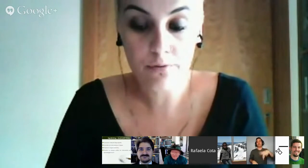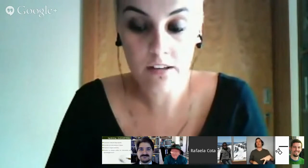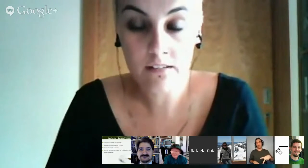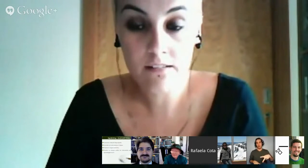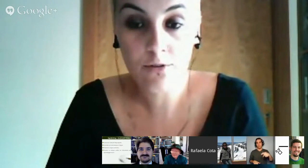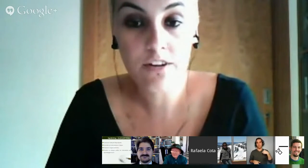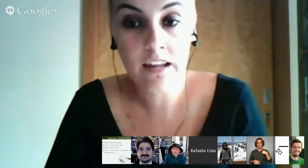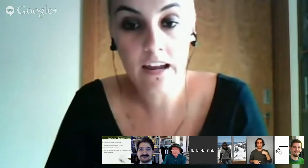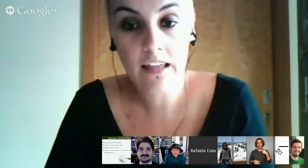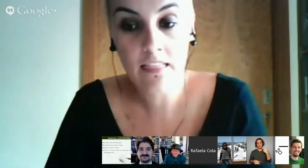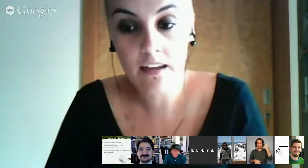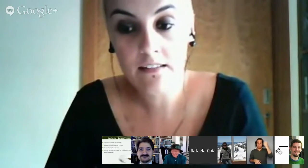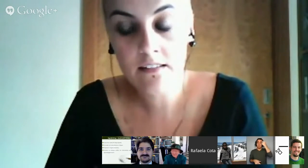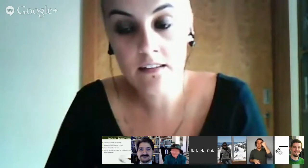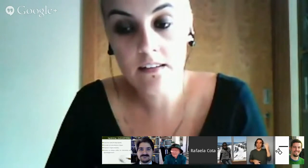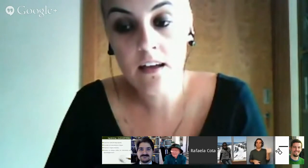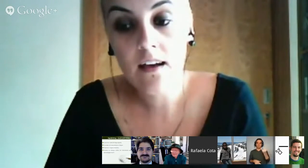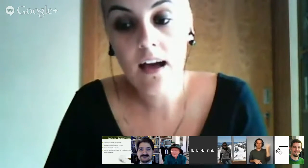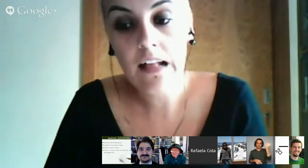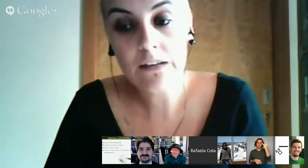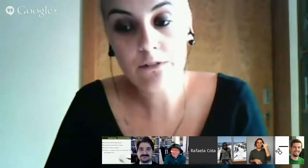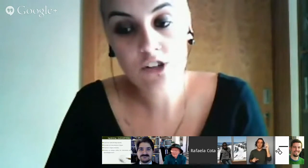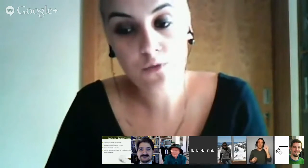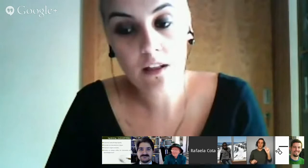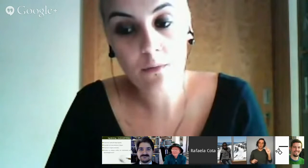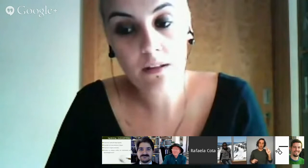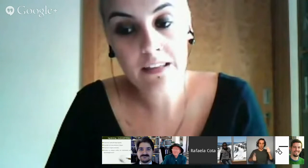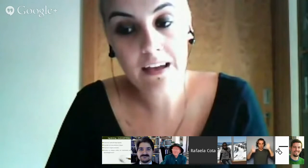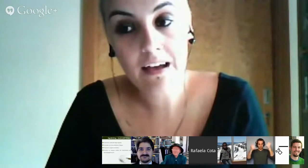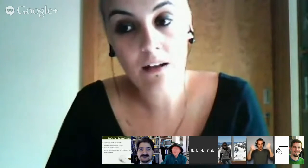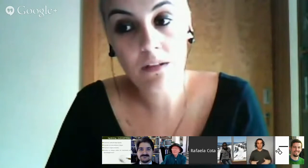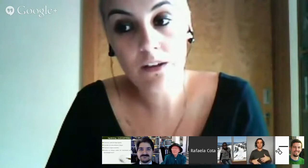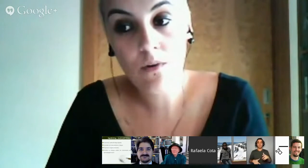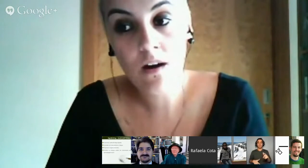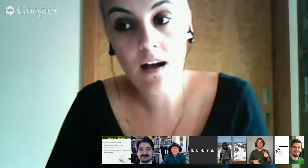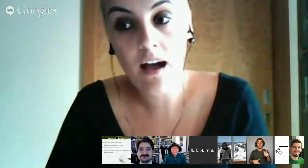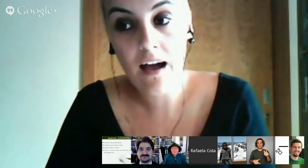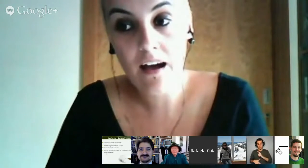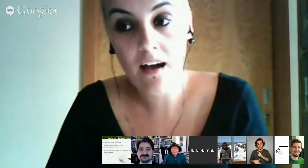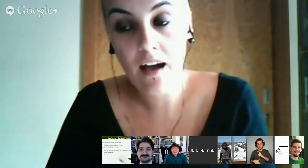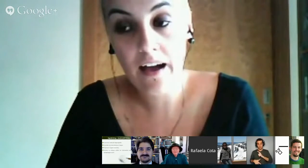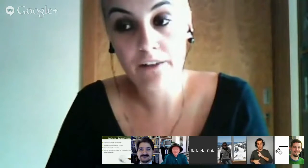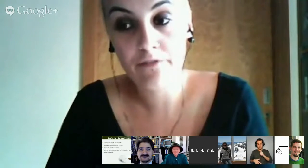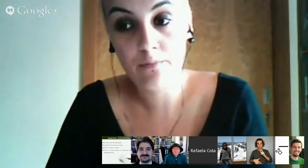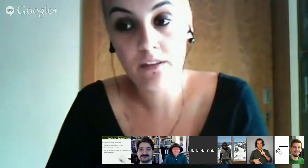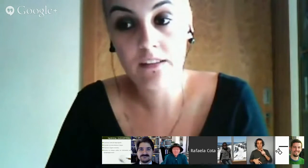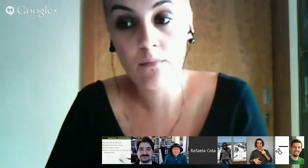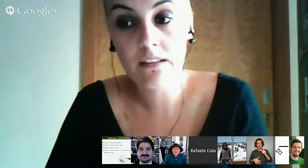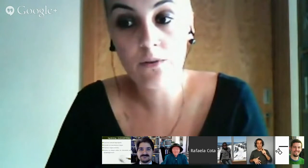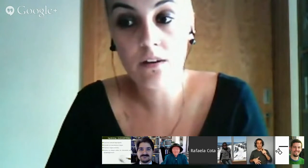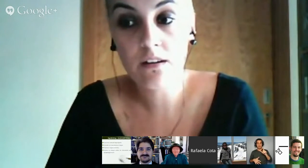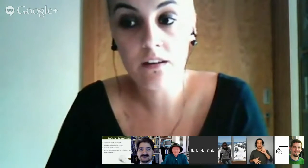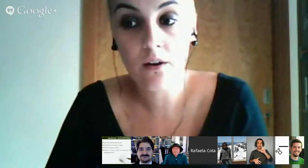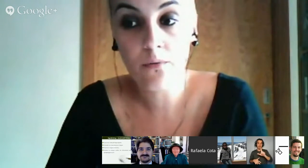importante contrariar a ideia de que a língua gestual é uma língua ágrafa, portanto, é uma língua que não